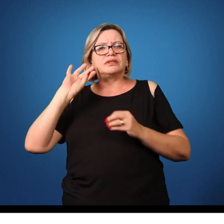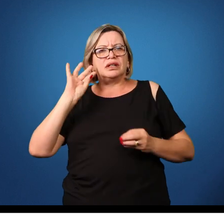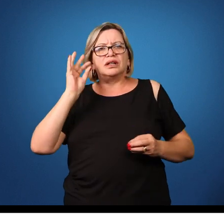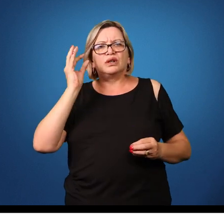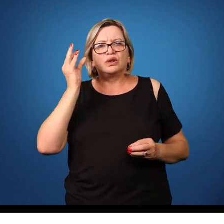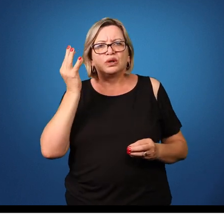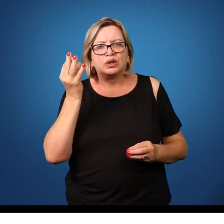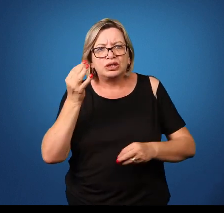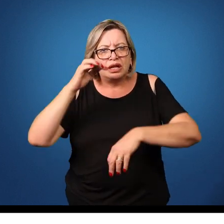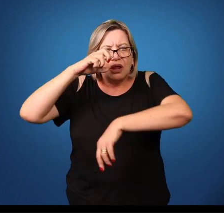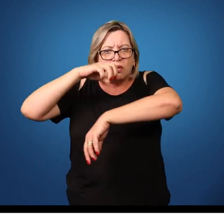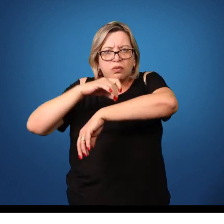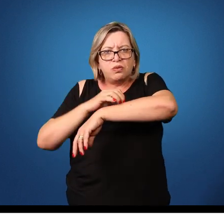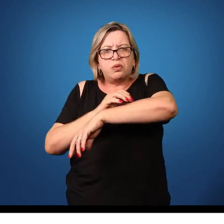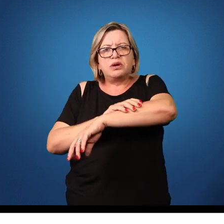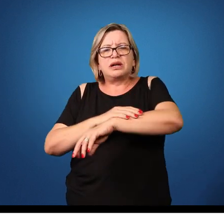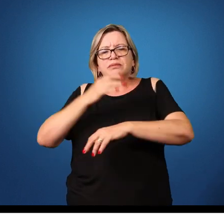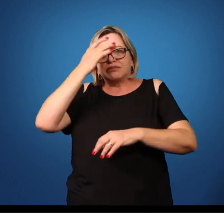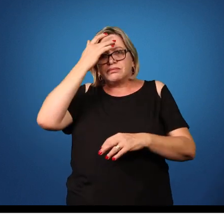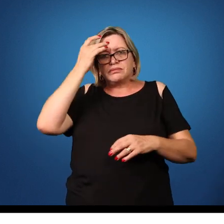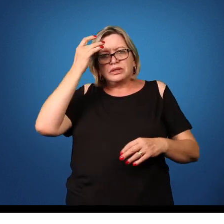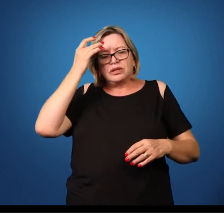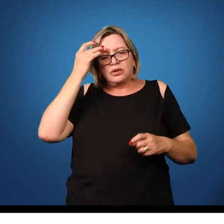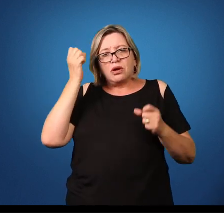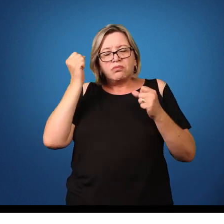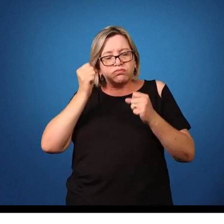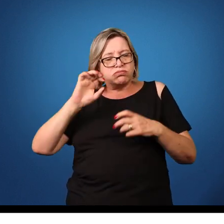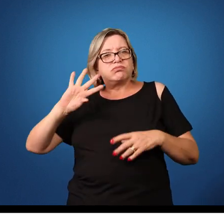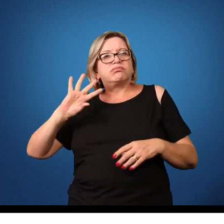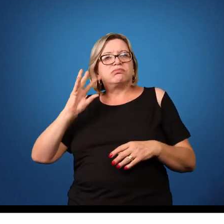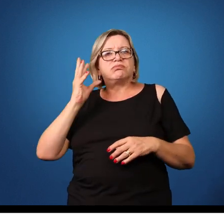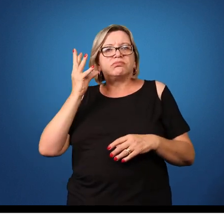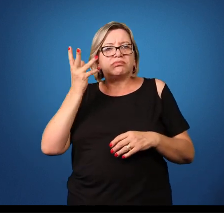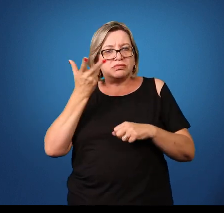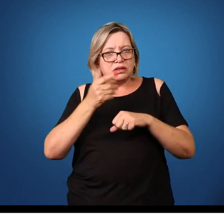parasita por esse mosquito, o ser humano pode ser contaminado.